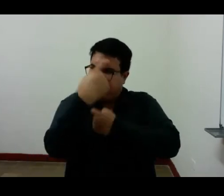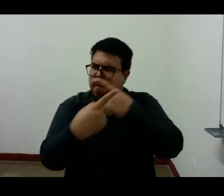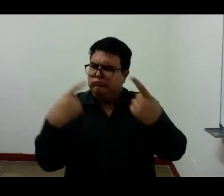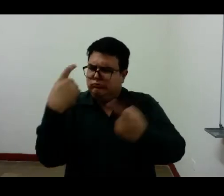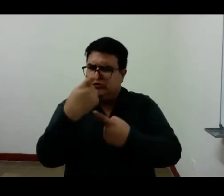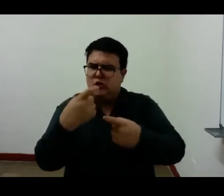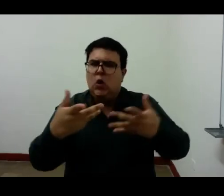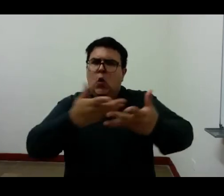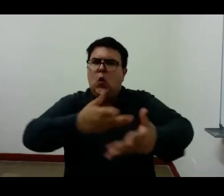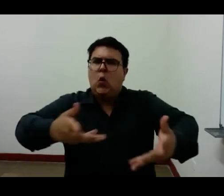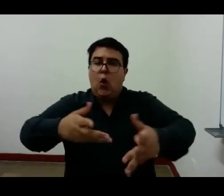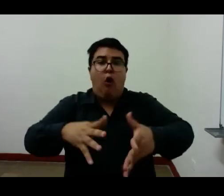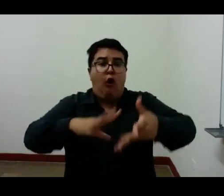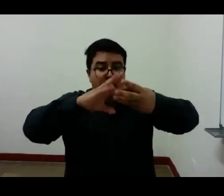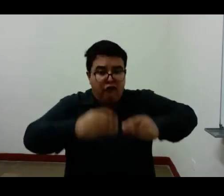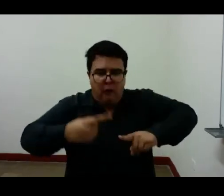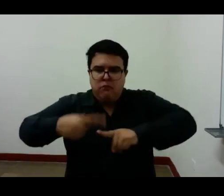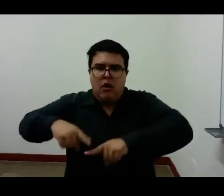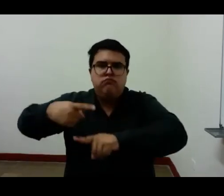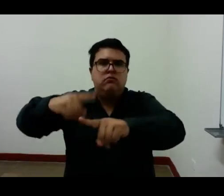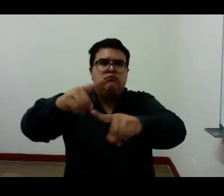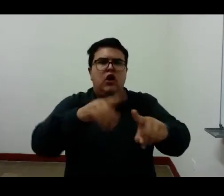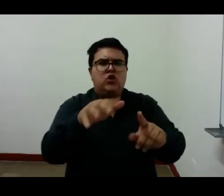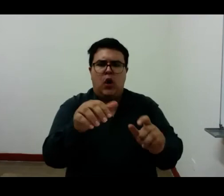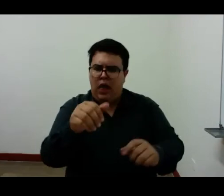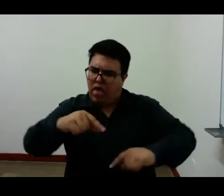diferente a nuestras sensaciones